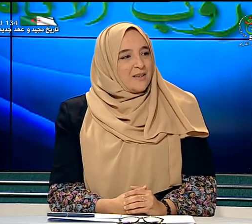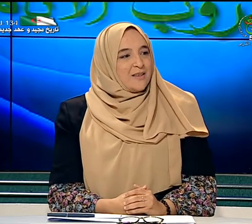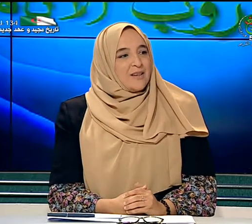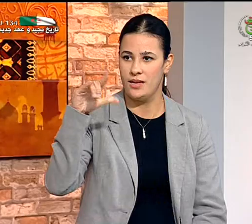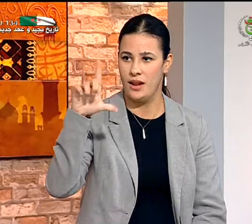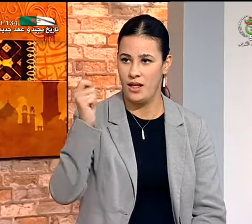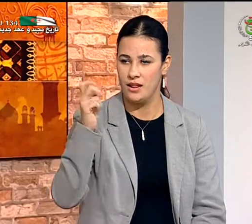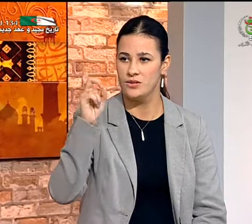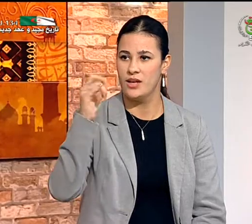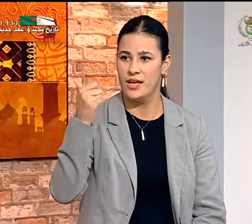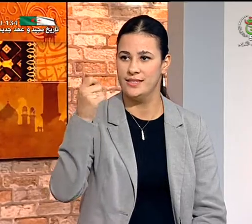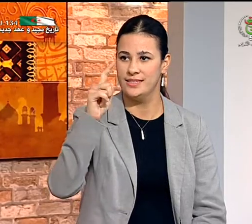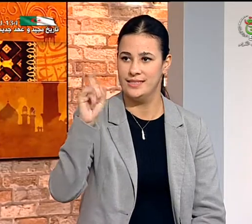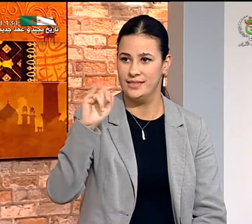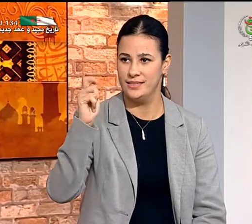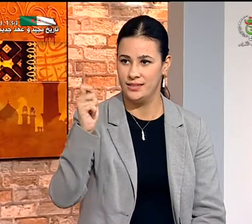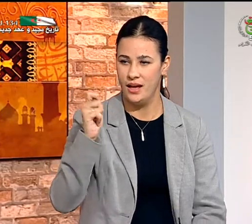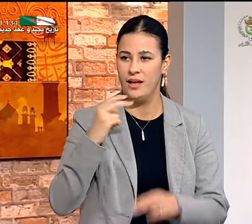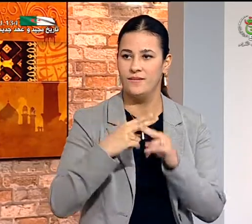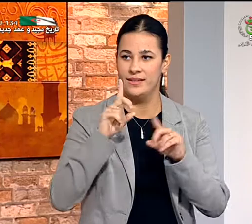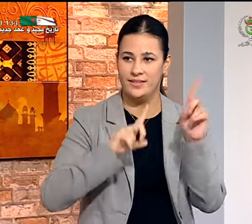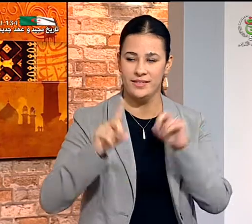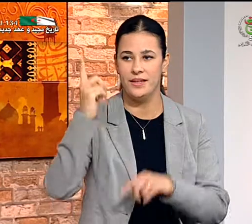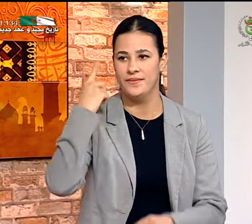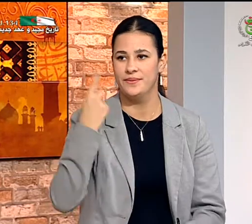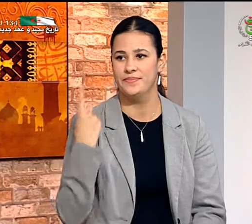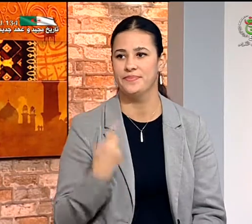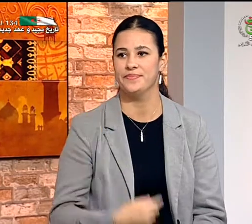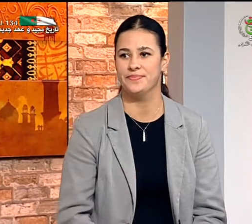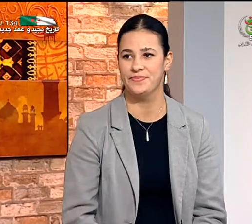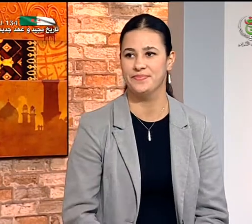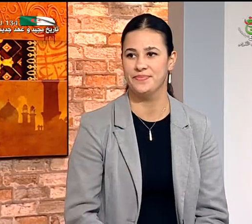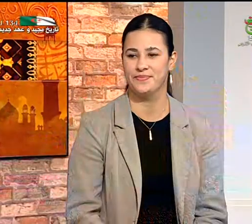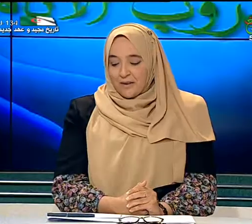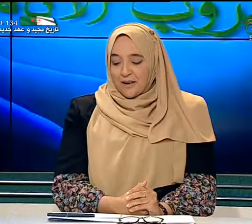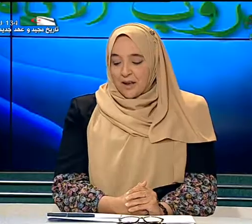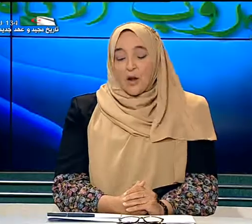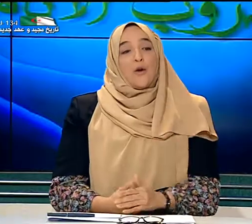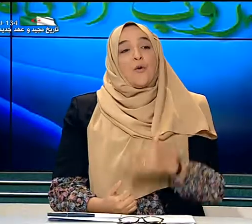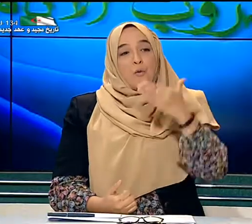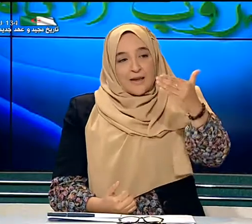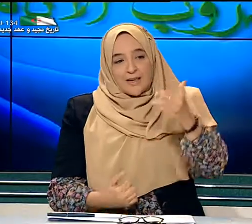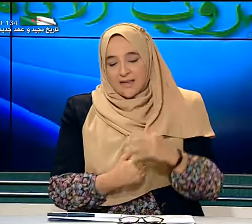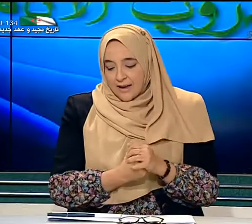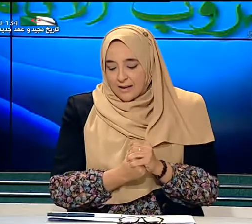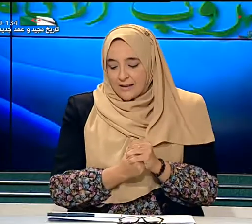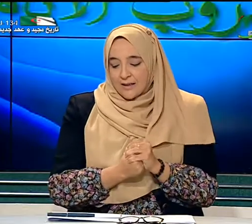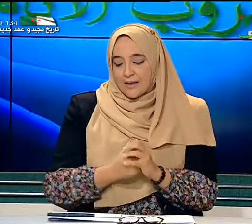جميلة جازية شملال هذه اللغة الإشارية وعلى يساريها كذلك